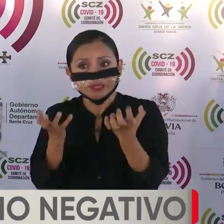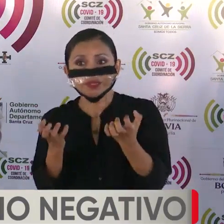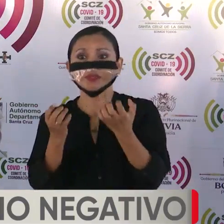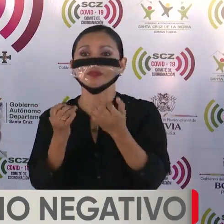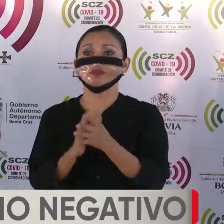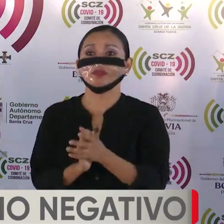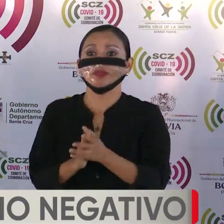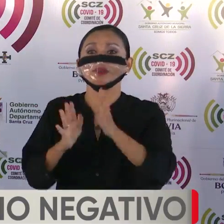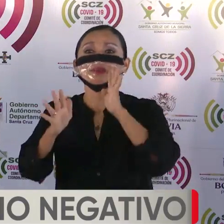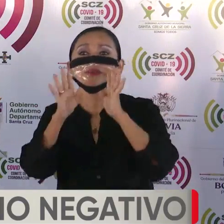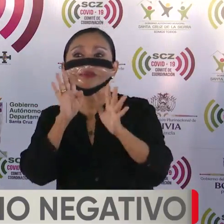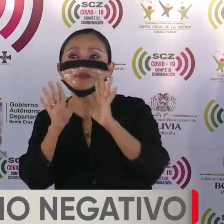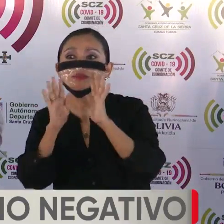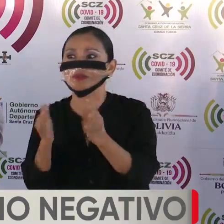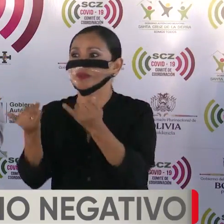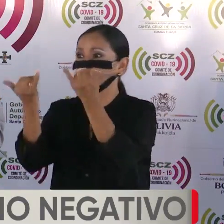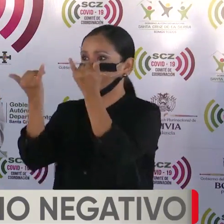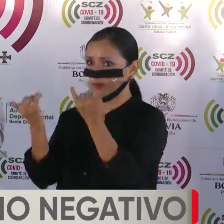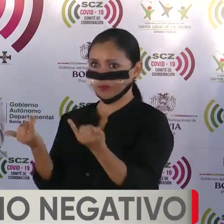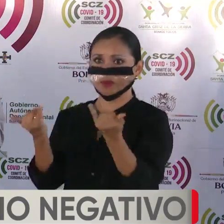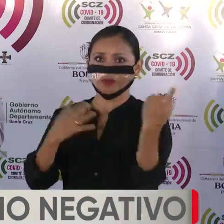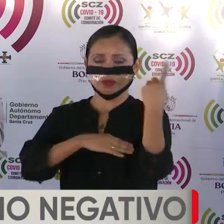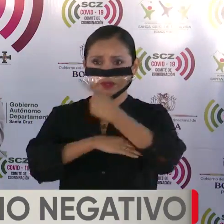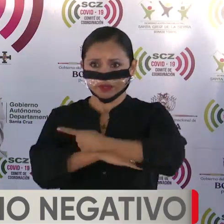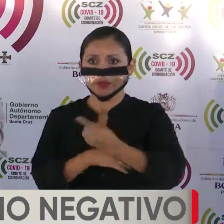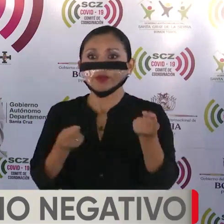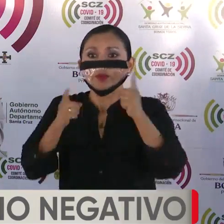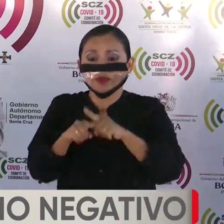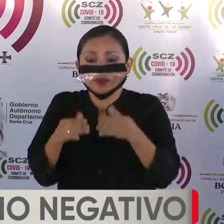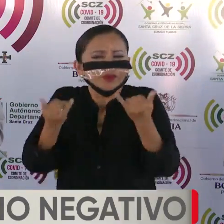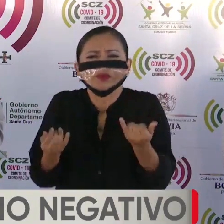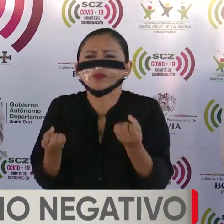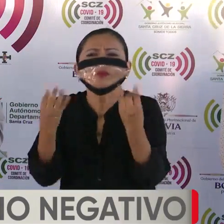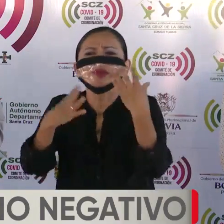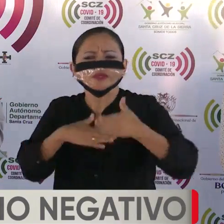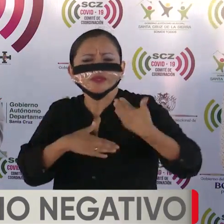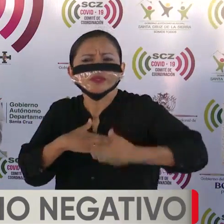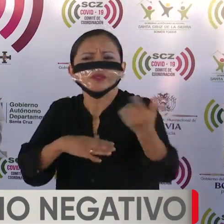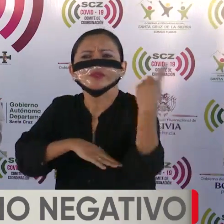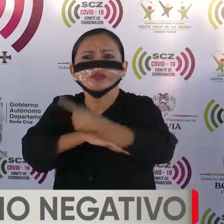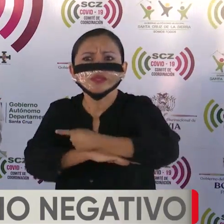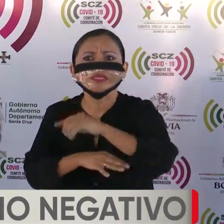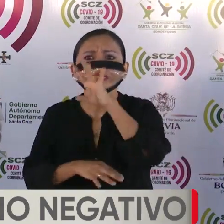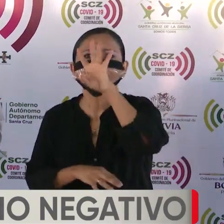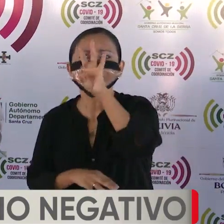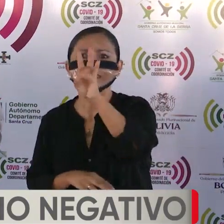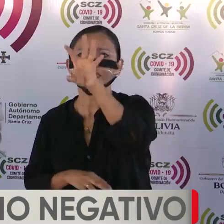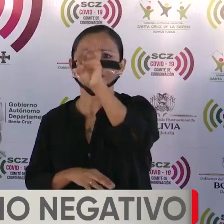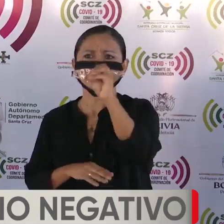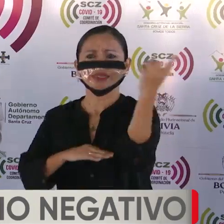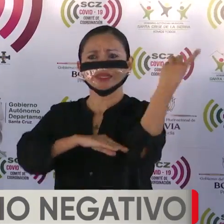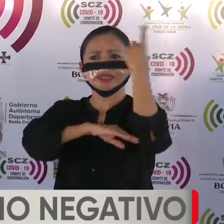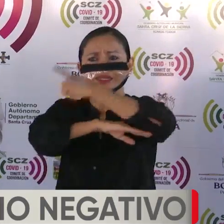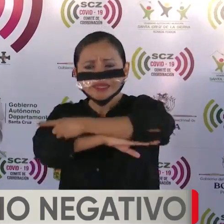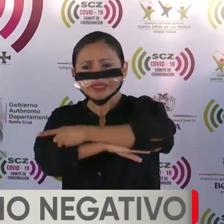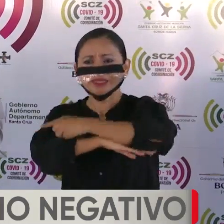quiero hablarles hoy. Hoy, cuando cumplimos 70 días de la epidemia,